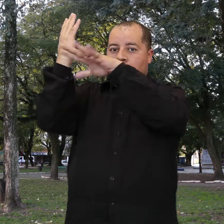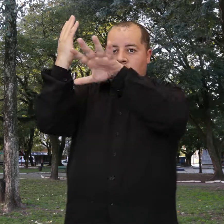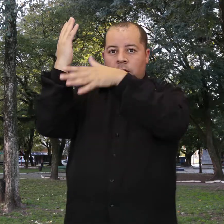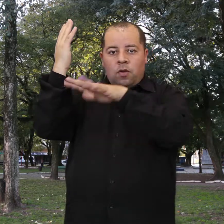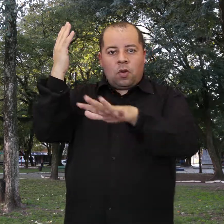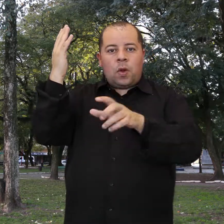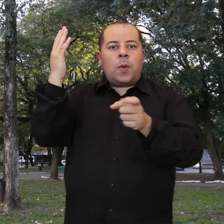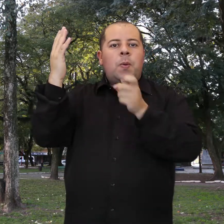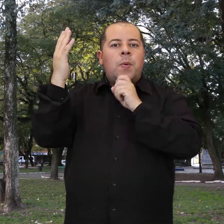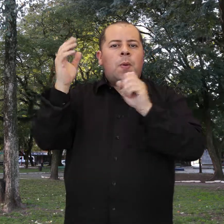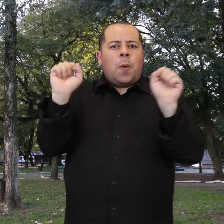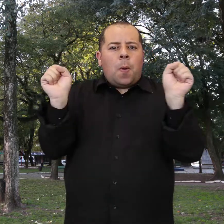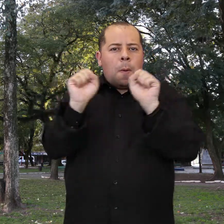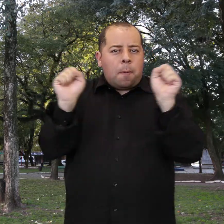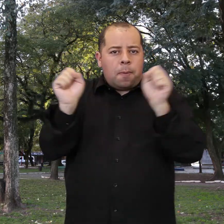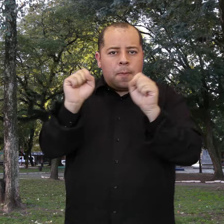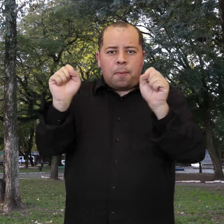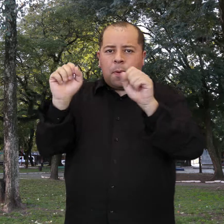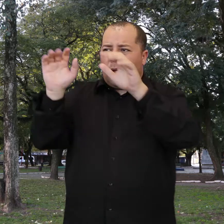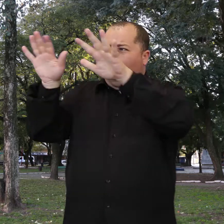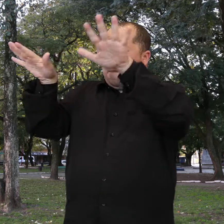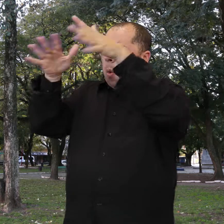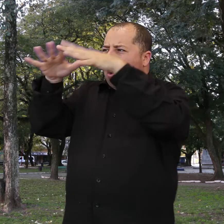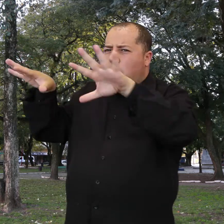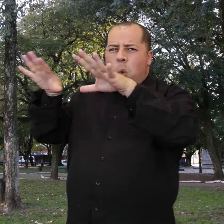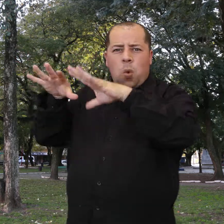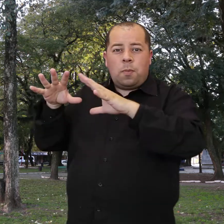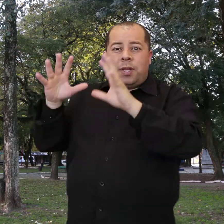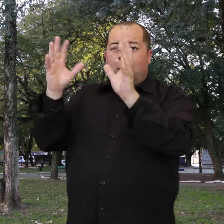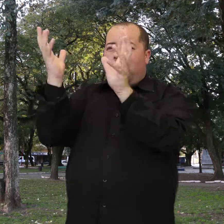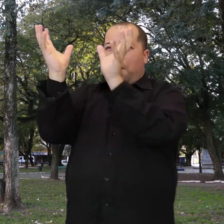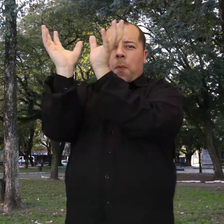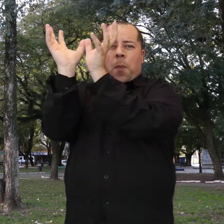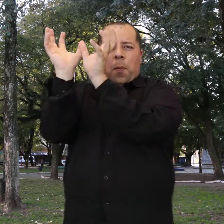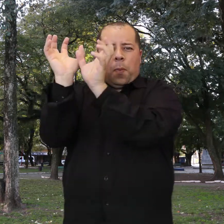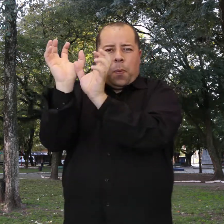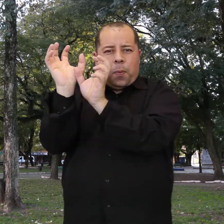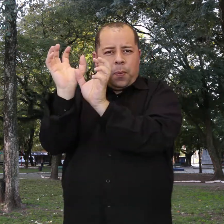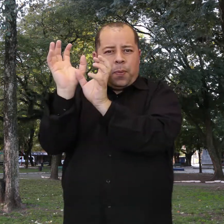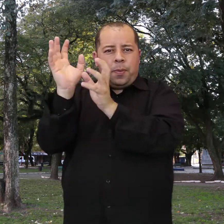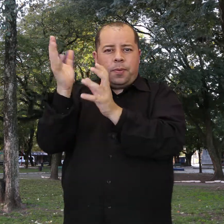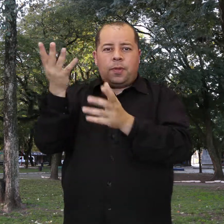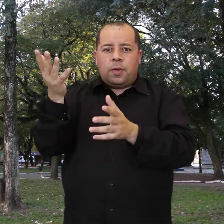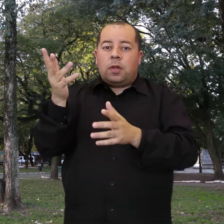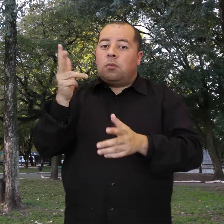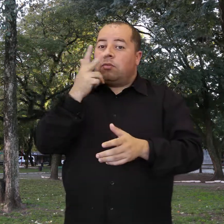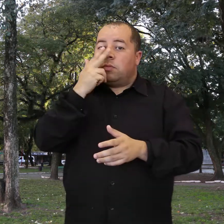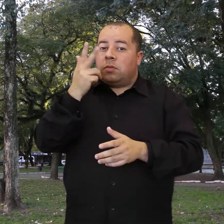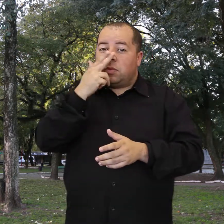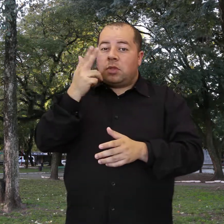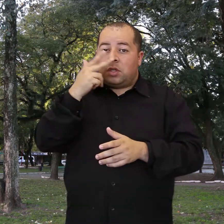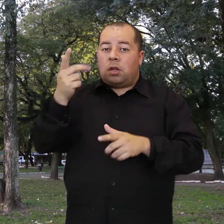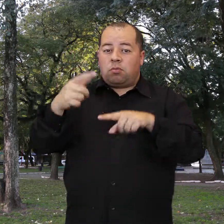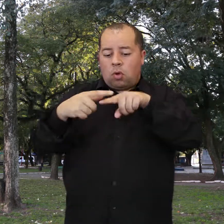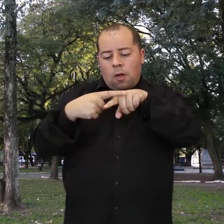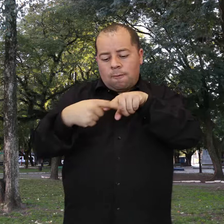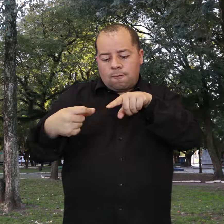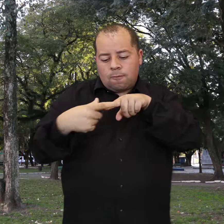perde as suas folhas em época de frio. São bonitas e macias em forma de dedinhos. Tem